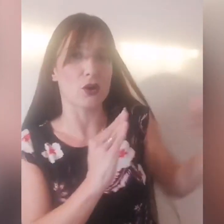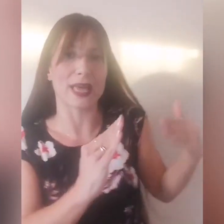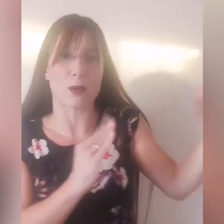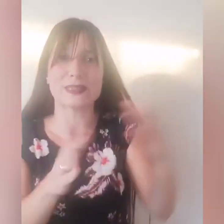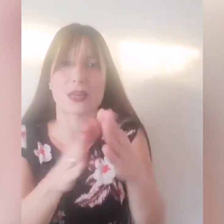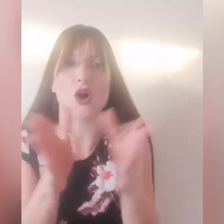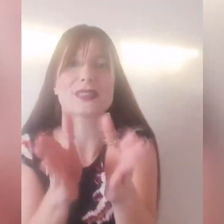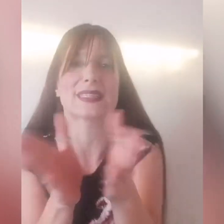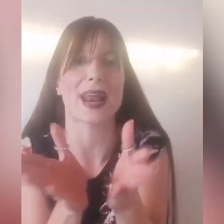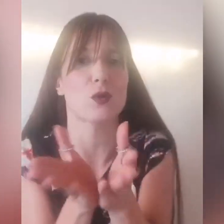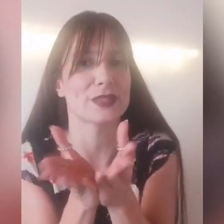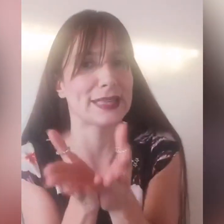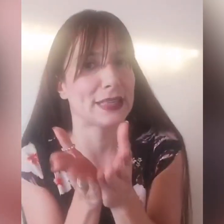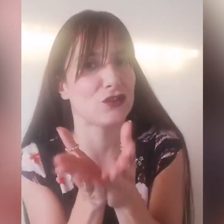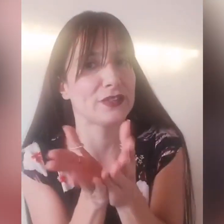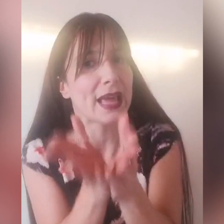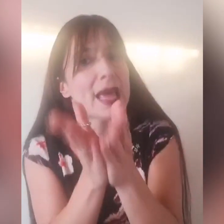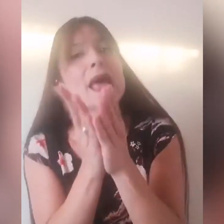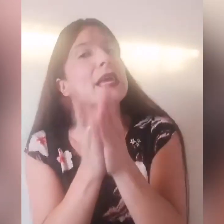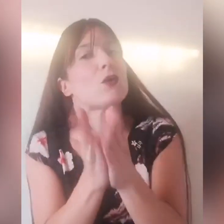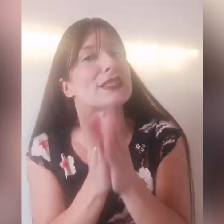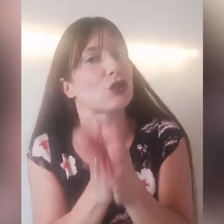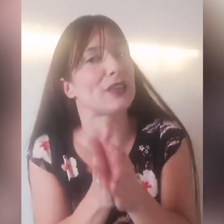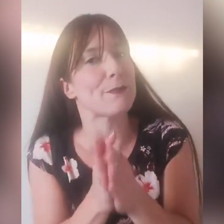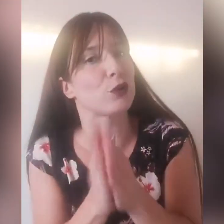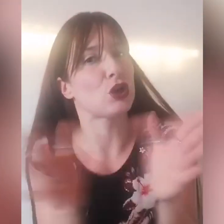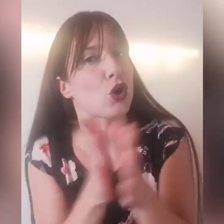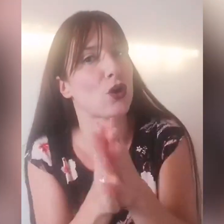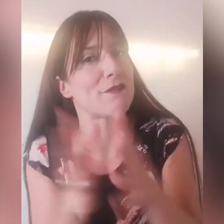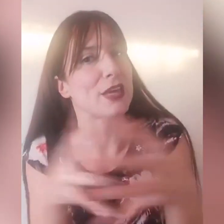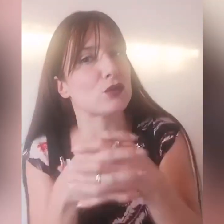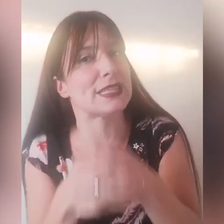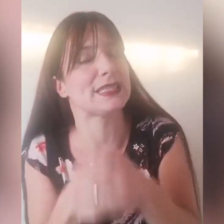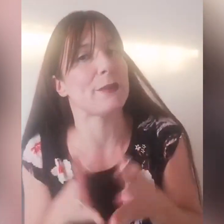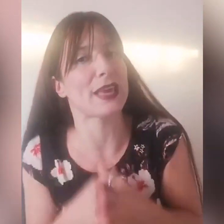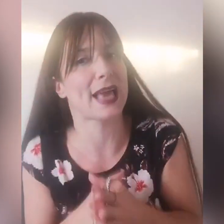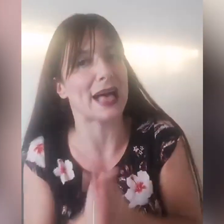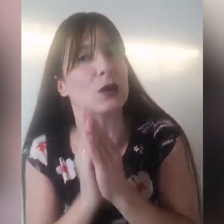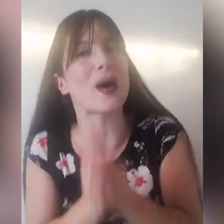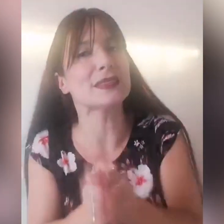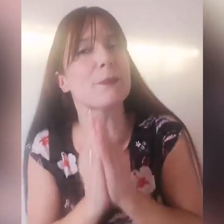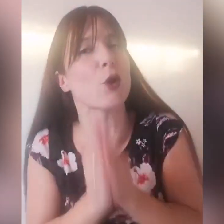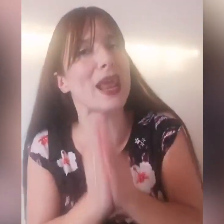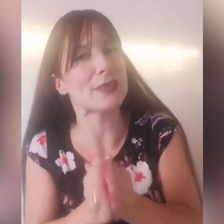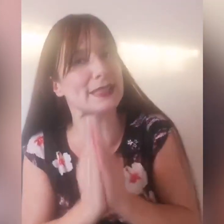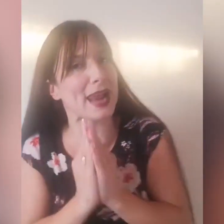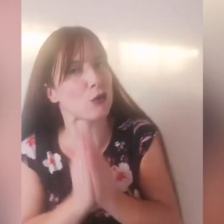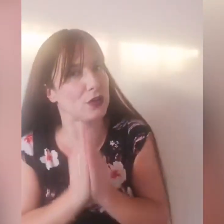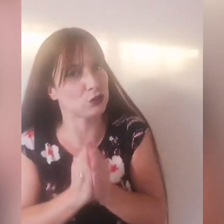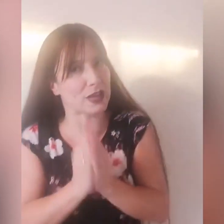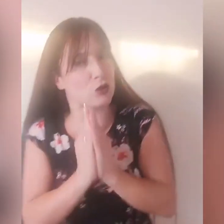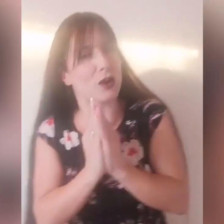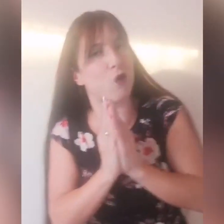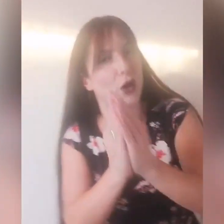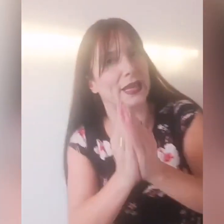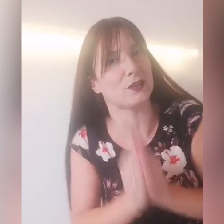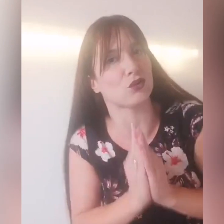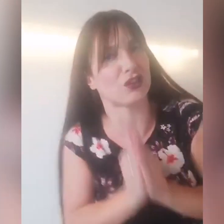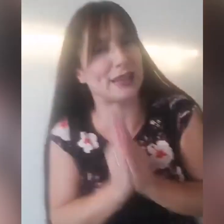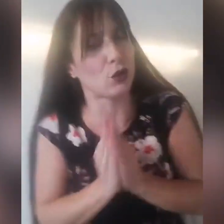no? Quante cose saranno state agite in questo tempo di coronavirus insieme in casa? Quanti problemi saranno venuti ancora fuori? Che Dio ci ha detto